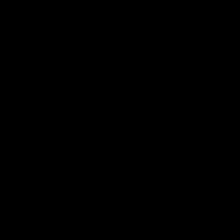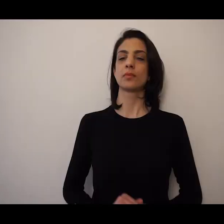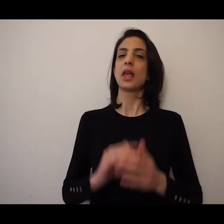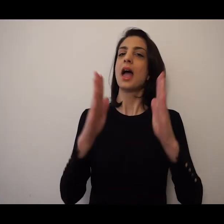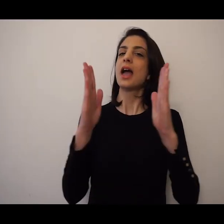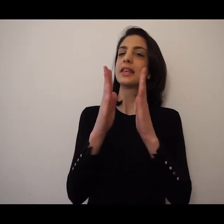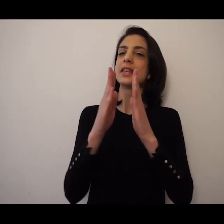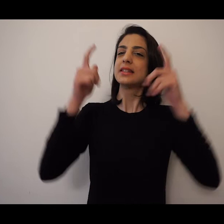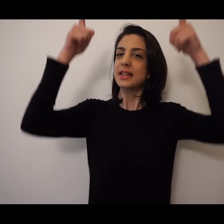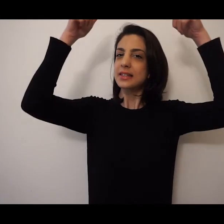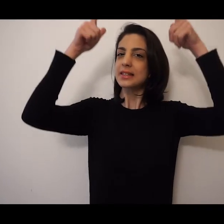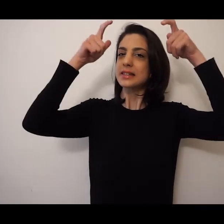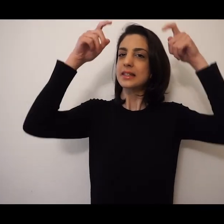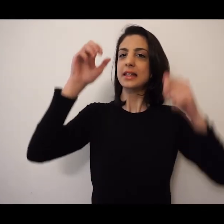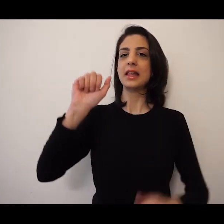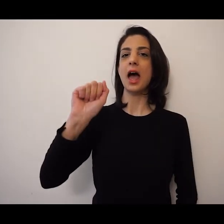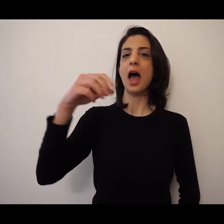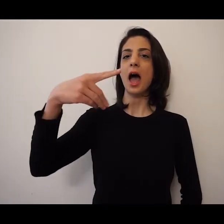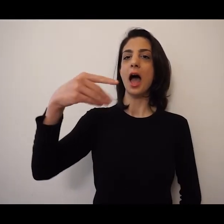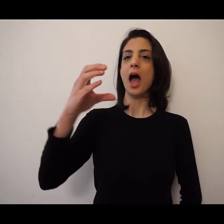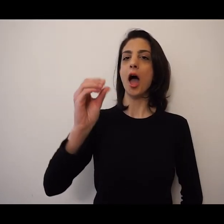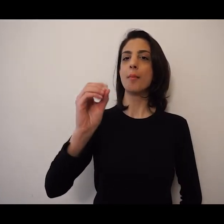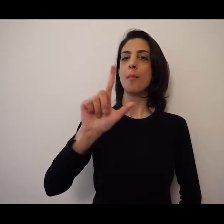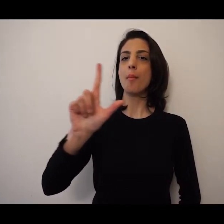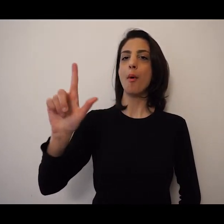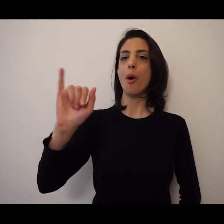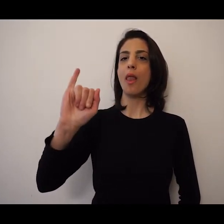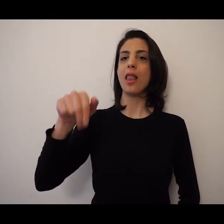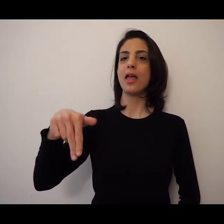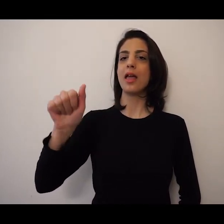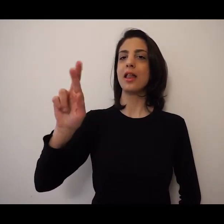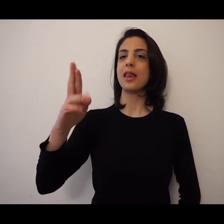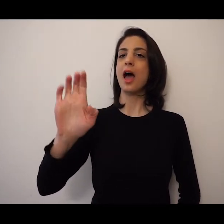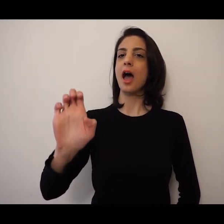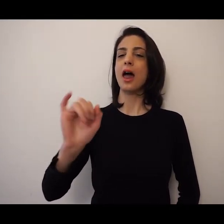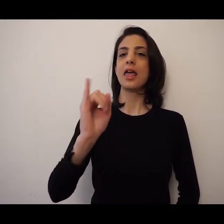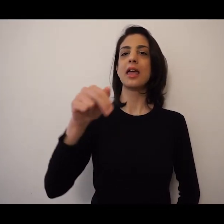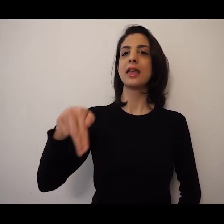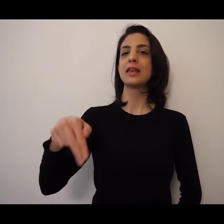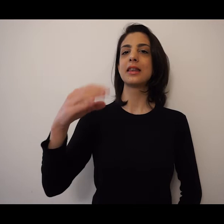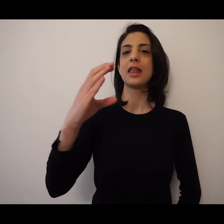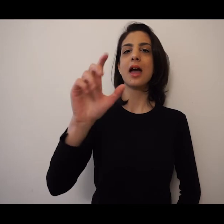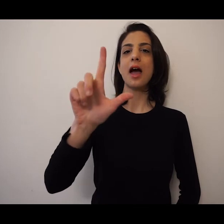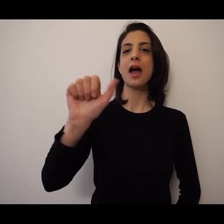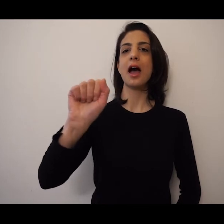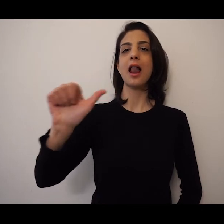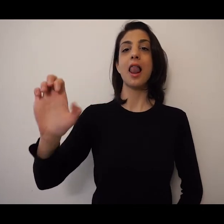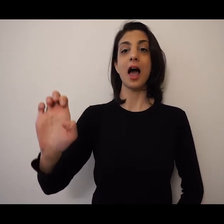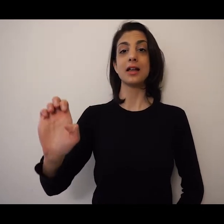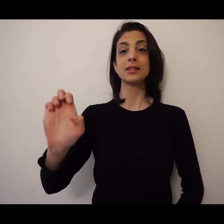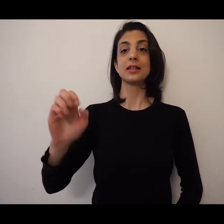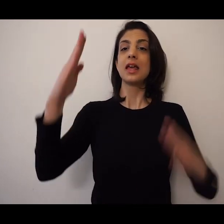Tra le più antiche rappresentazioni vi è la croce gemmata nel catino absidale di Santa Polinare in classe.